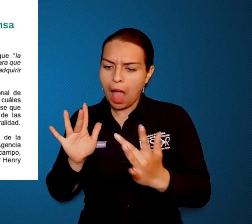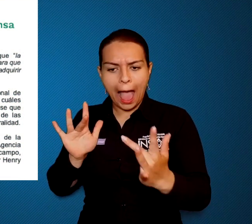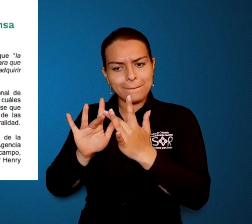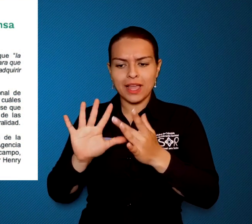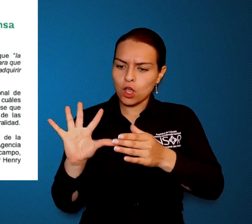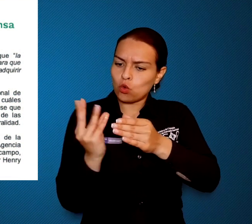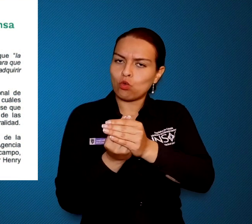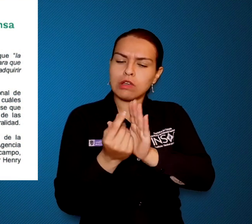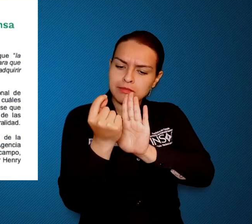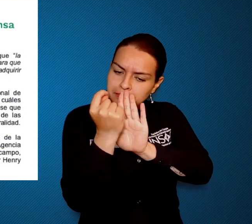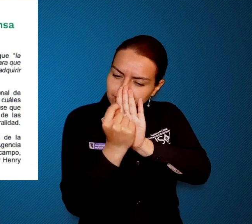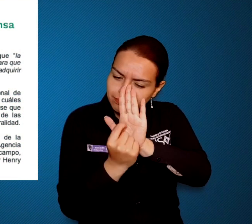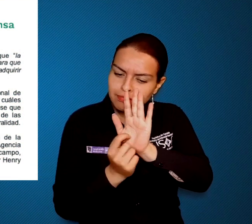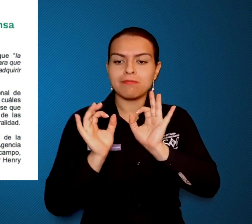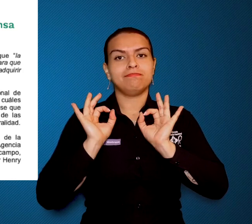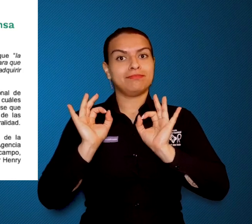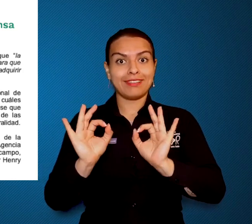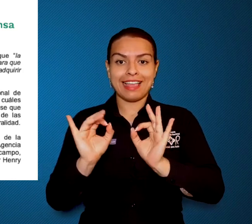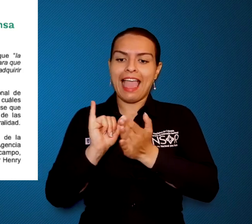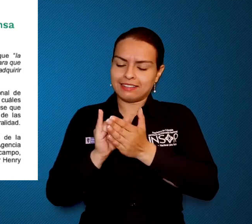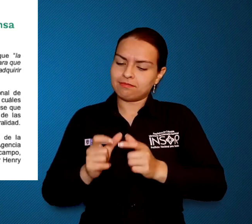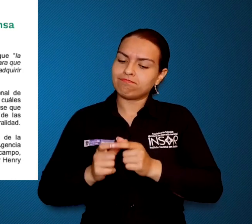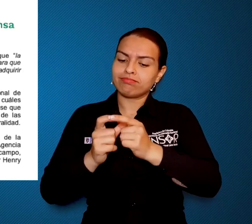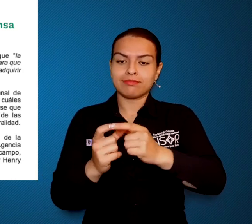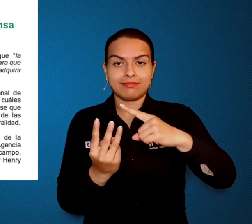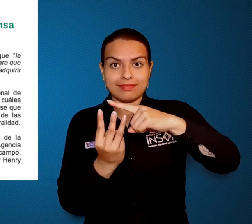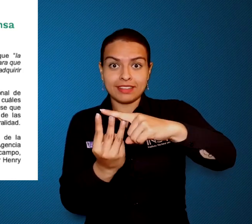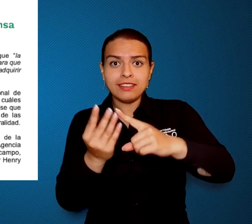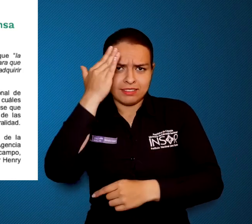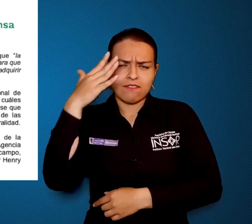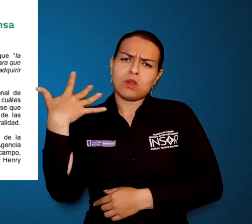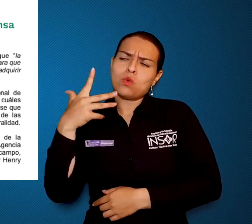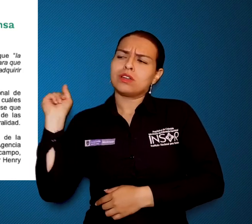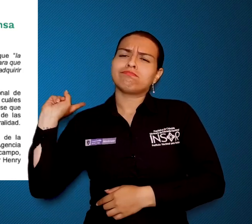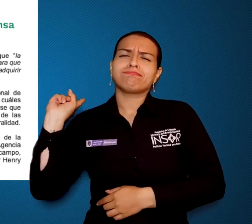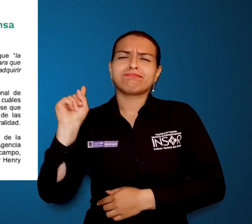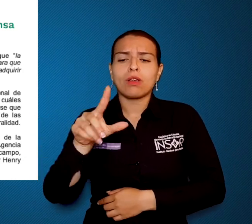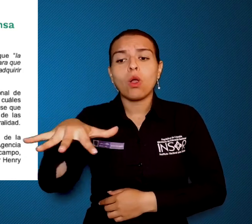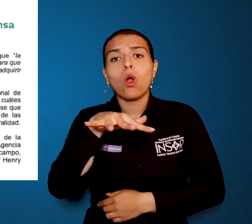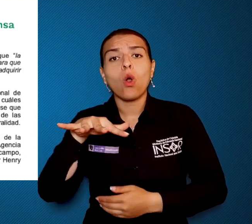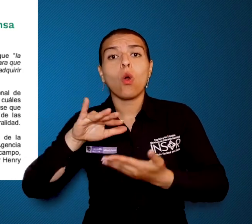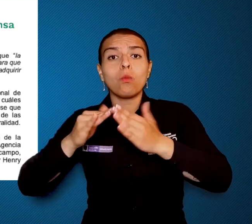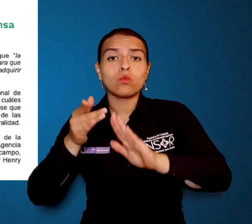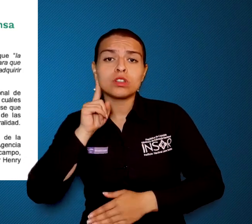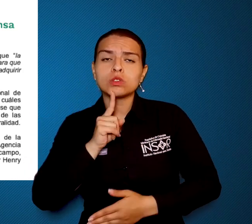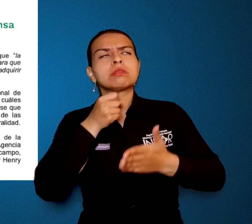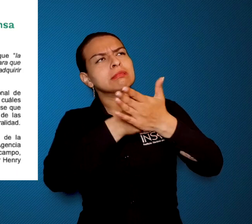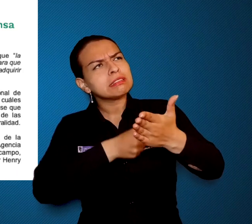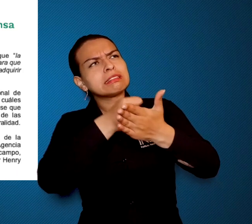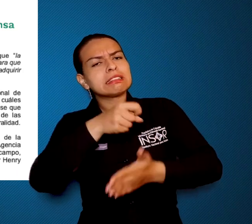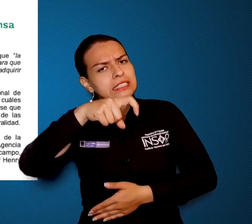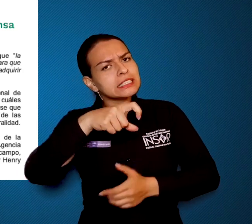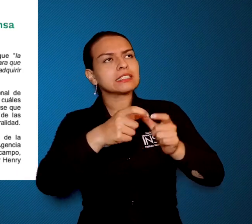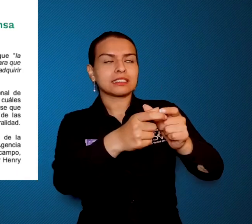correspondiente para que en términos de inclusión se establezcan las condiciones necesarias para adquirir este documento que por muchos años la